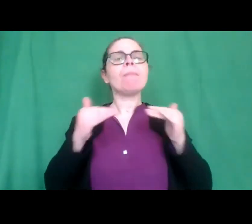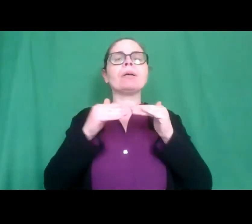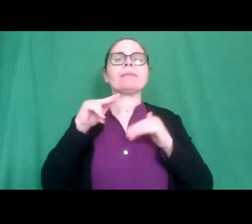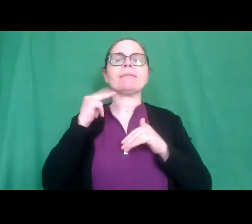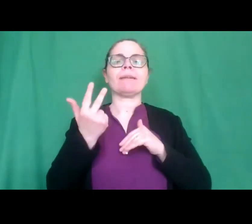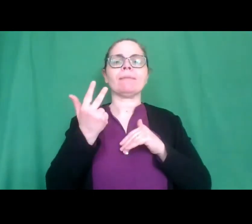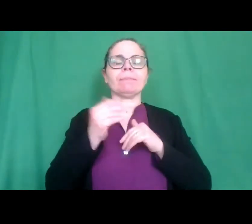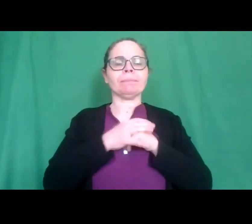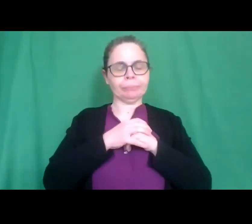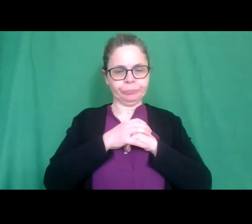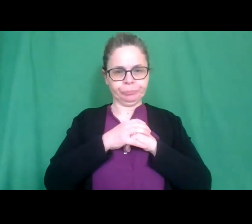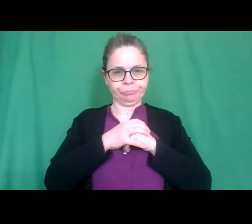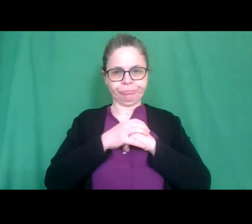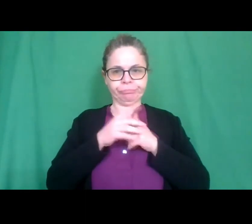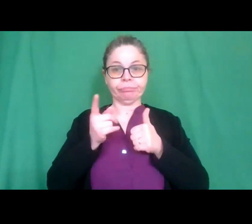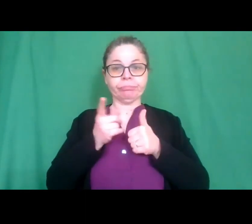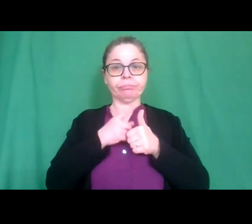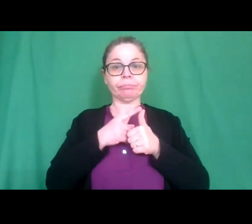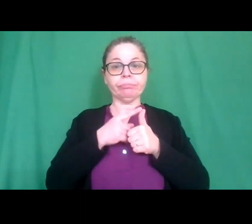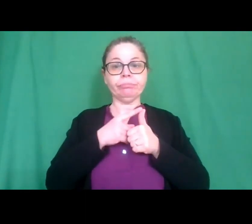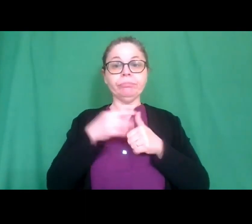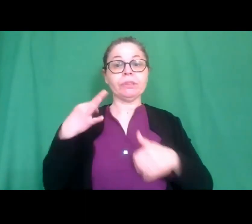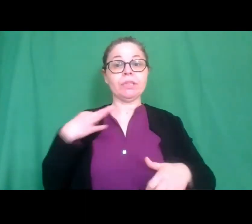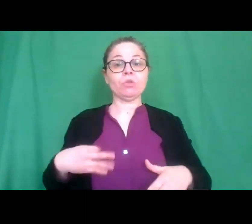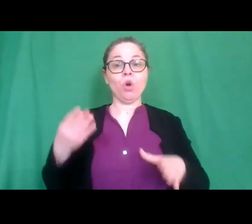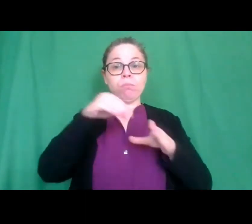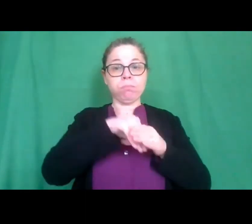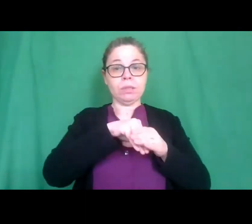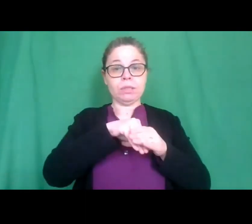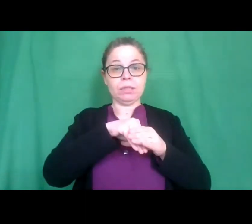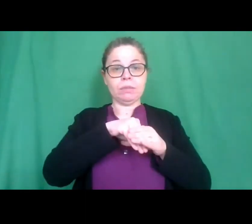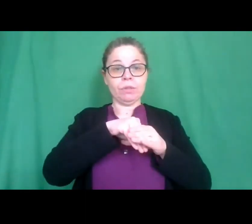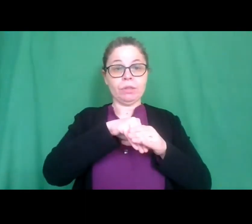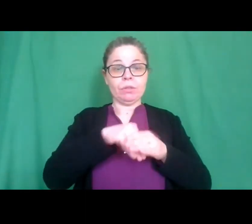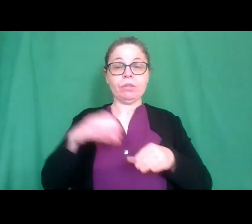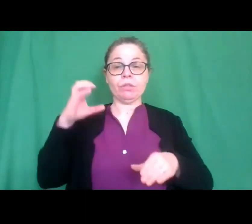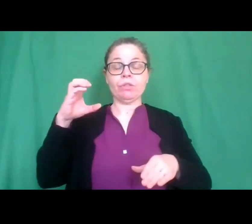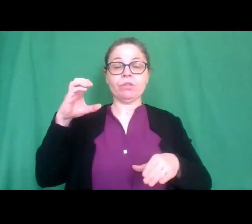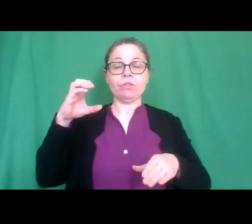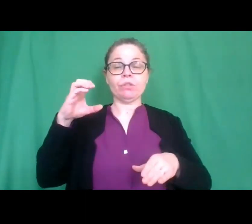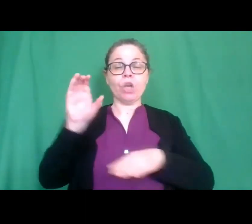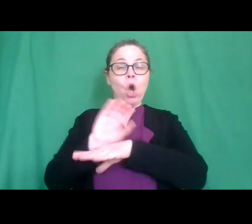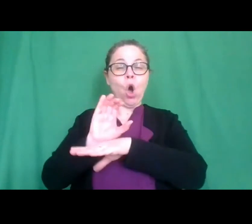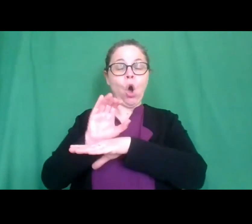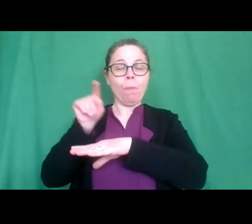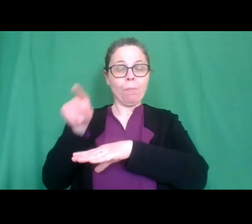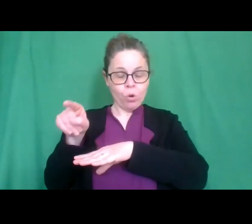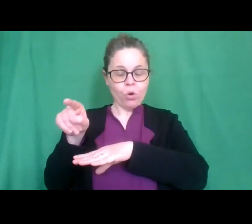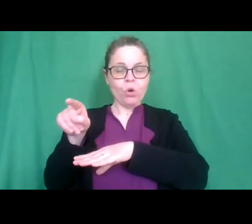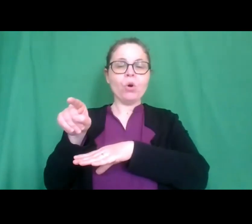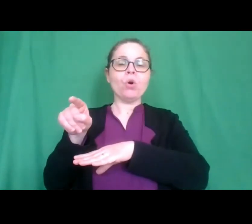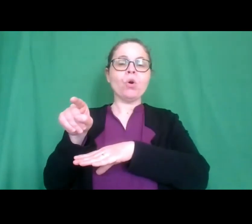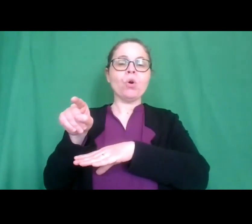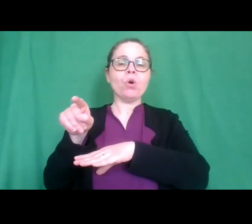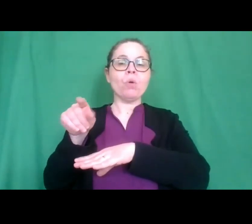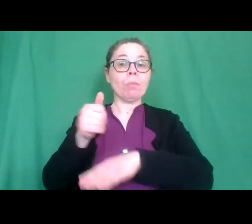questi primi tre abbiamo l'istituto comprensivo Cermenate di Como con il